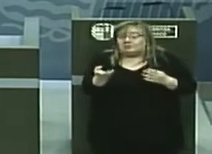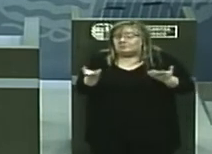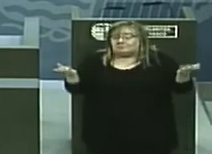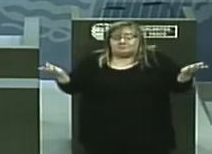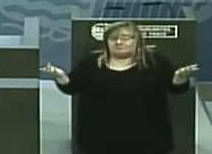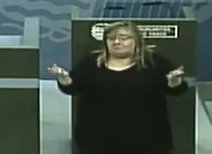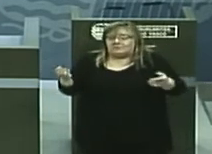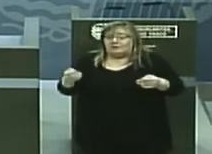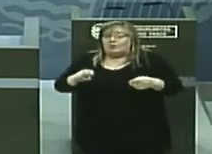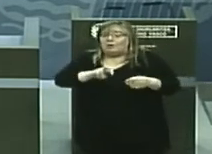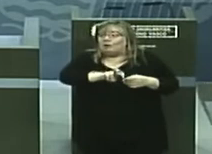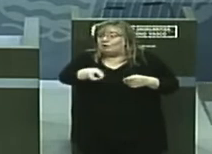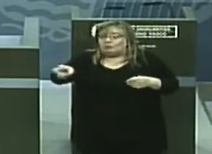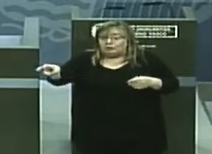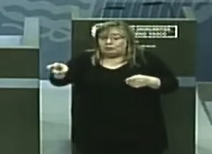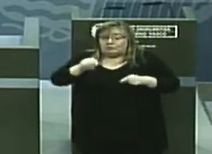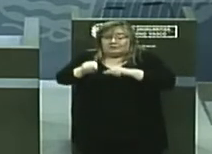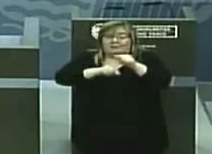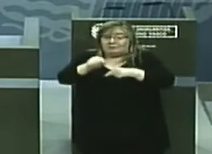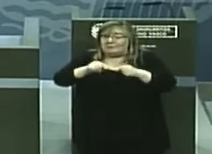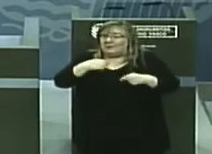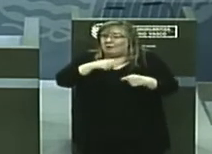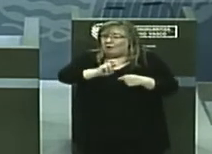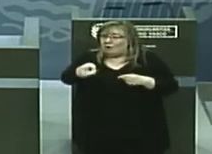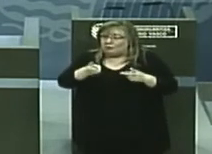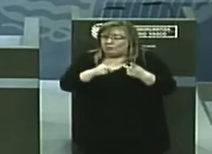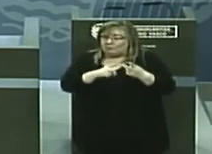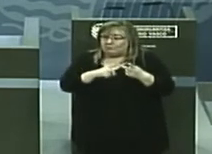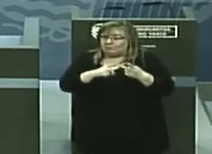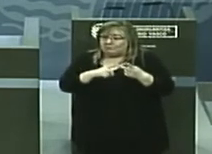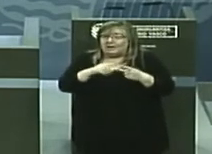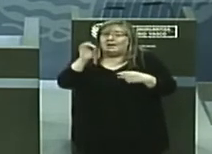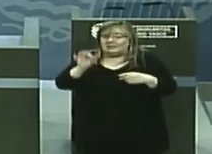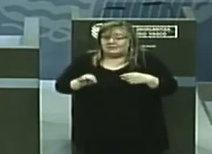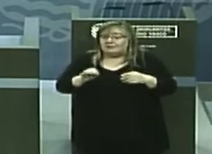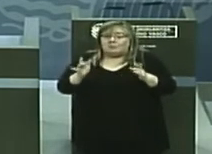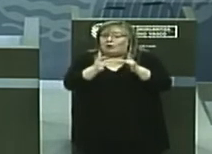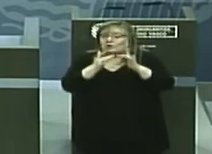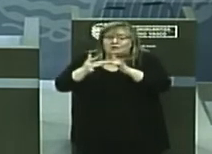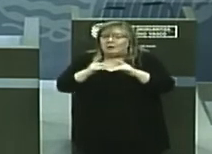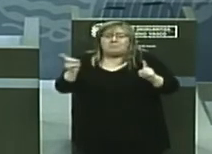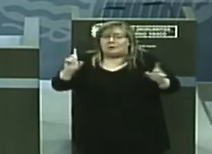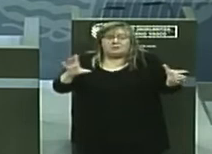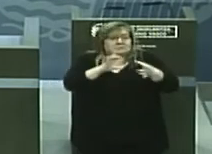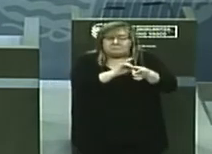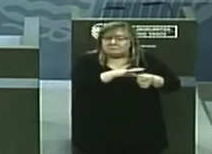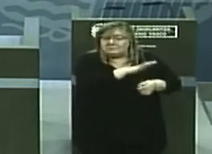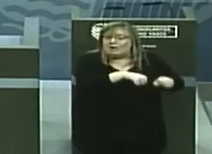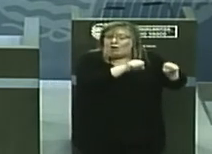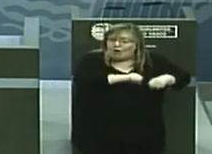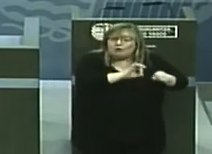los otros casos, otro de los casos son contactos, pero no relacionados con este